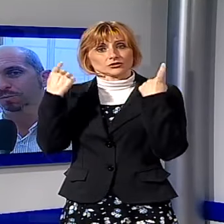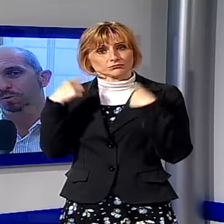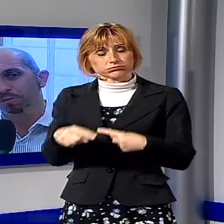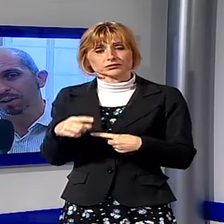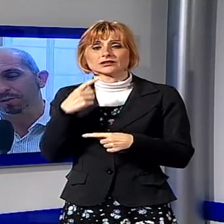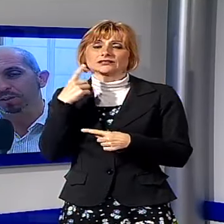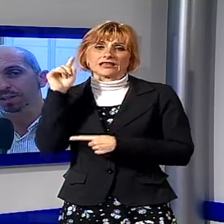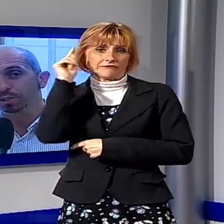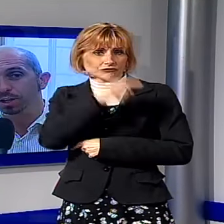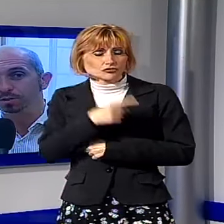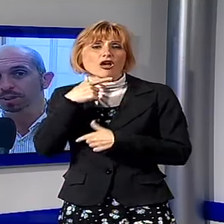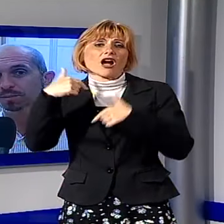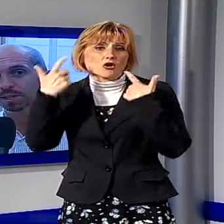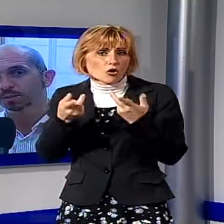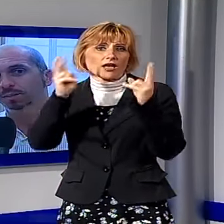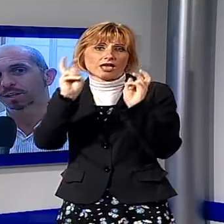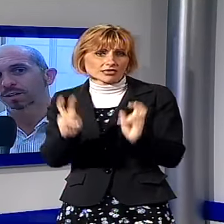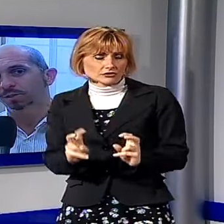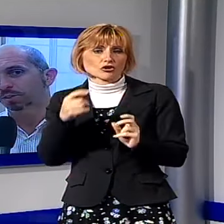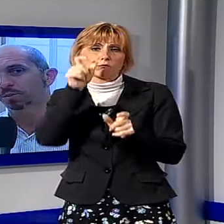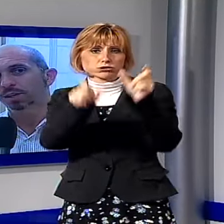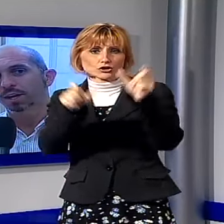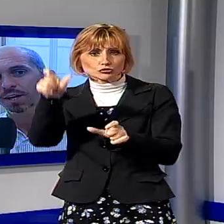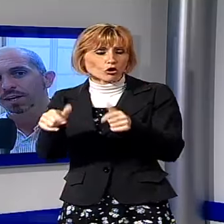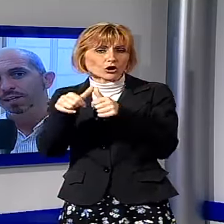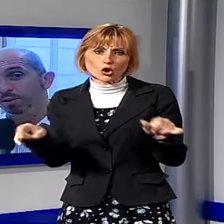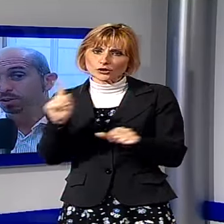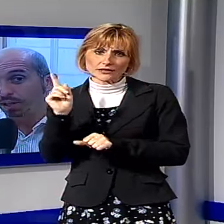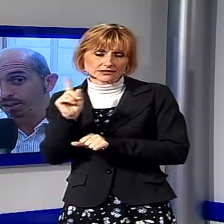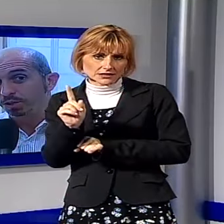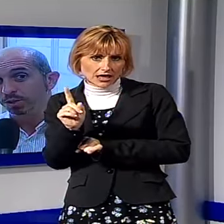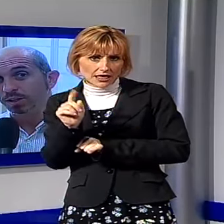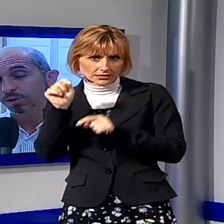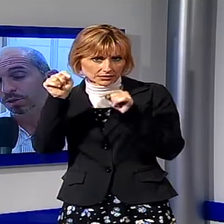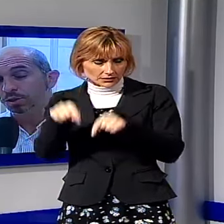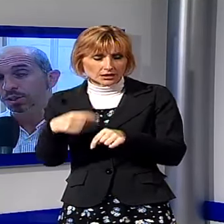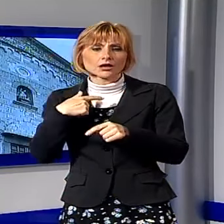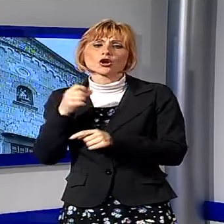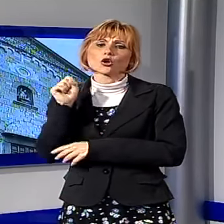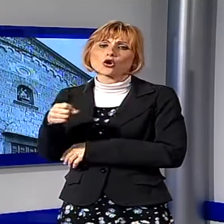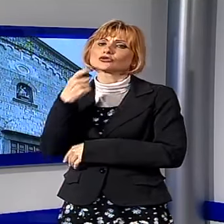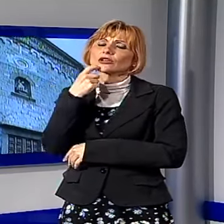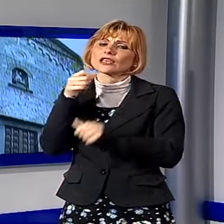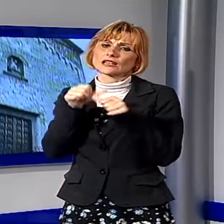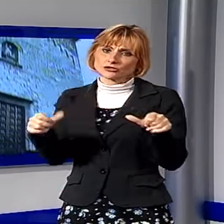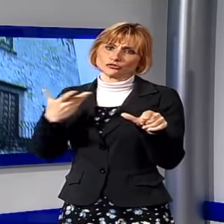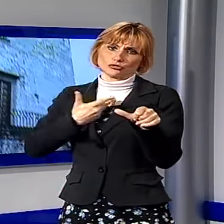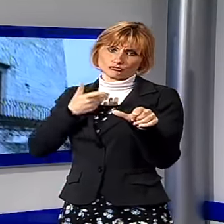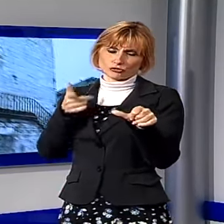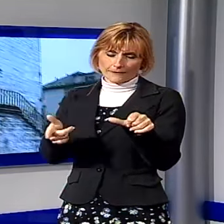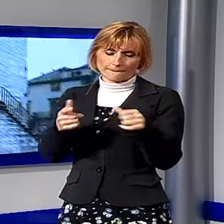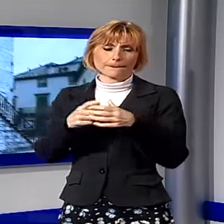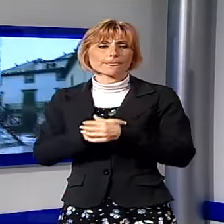difficile destinare energie a favore di soggetti non residenti a scapito di cittadini residenti nella nostra comunità.